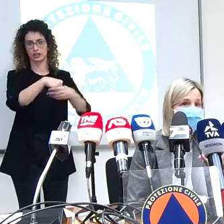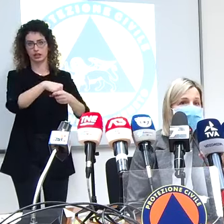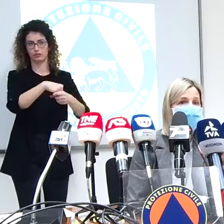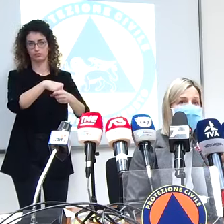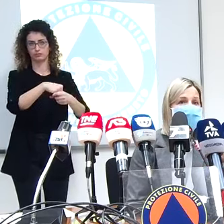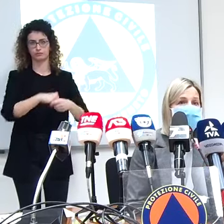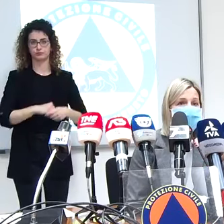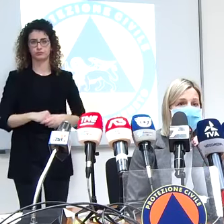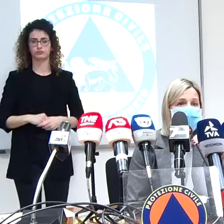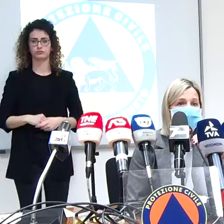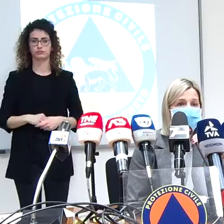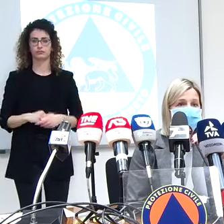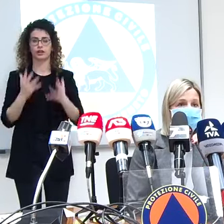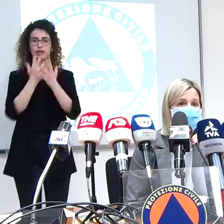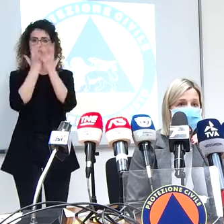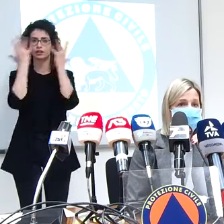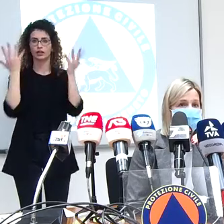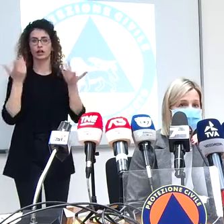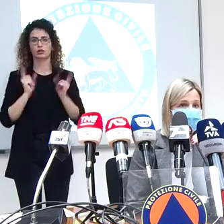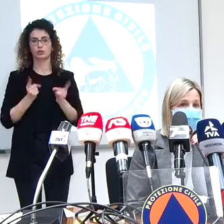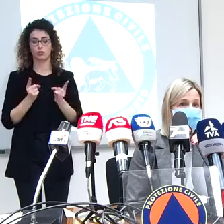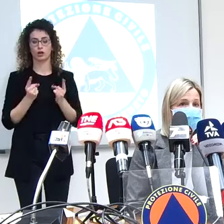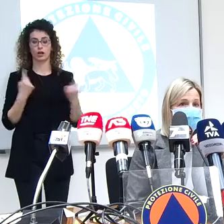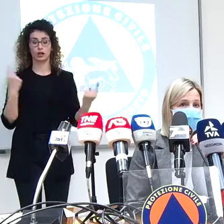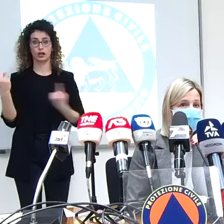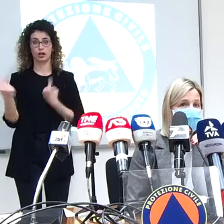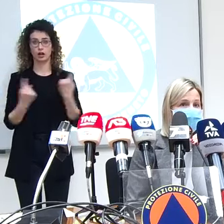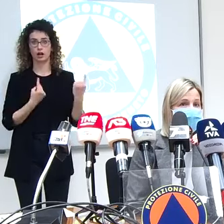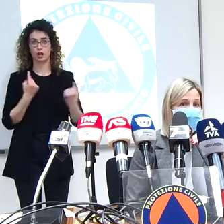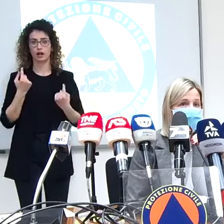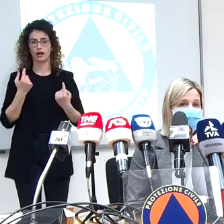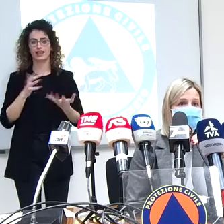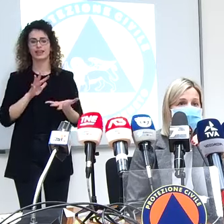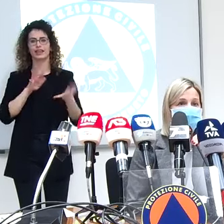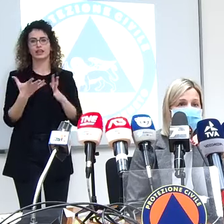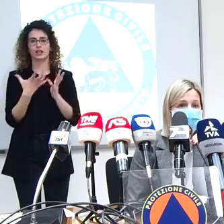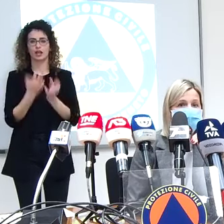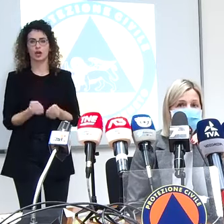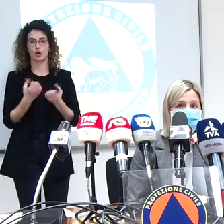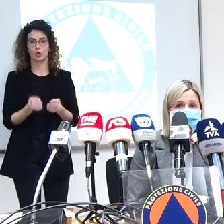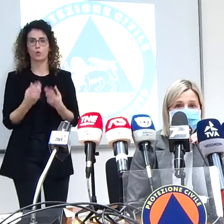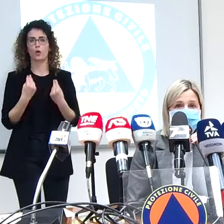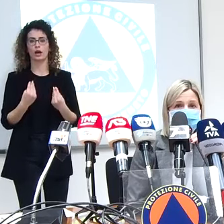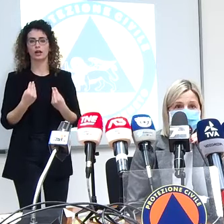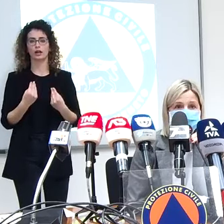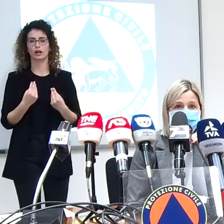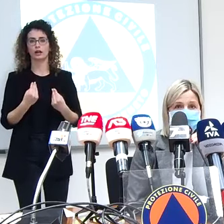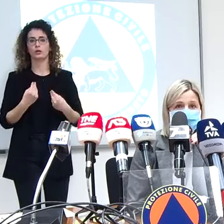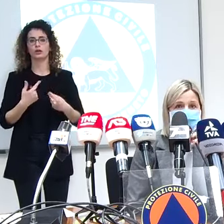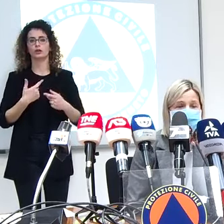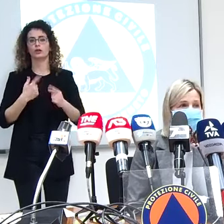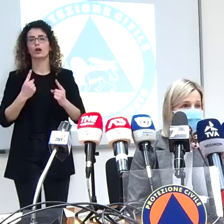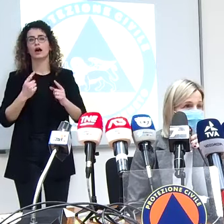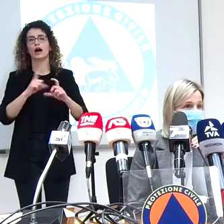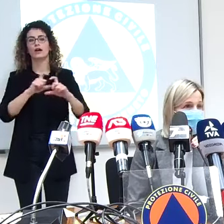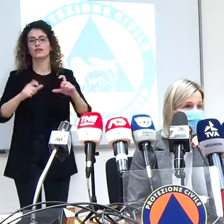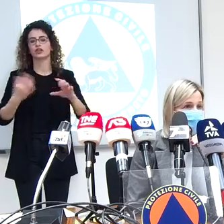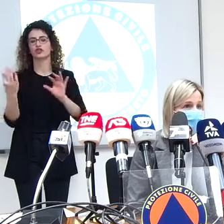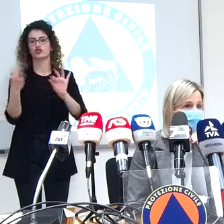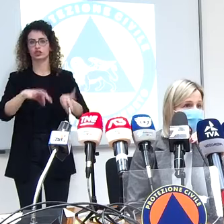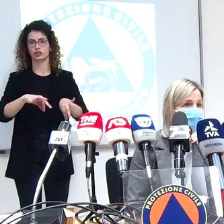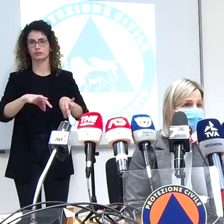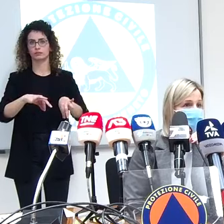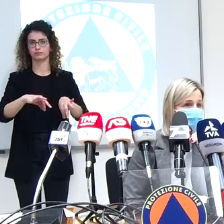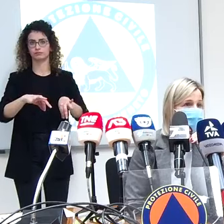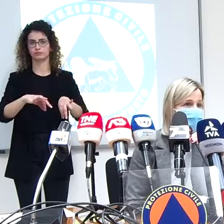è chiaro che tutto questo si potrà concretizzare solo nel momento in cui avremo vaccini a sufficienza insomma